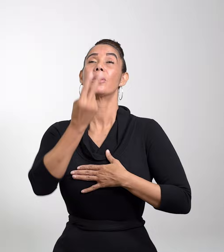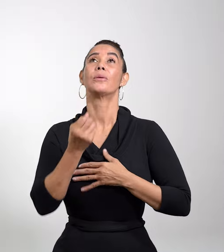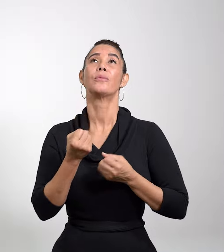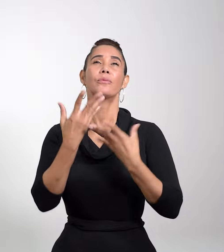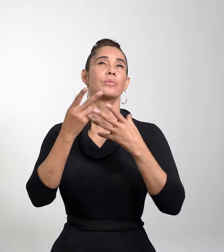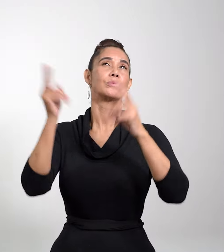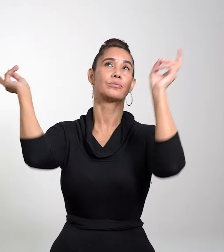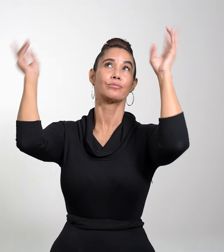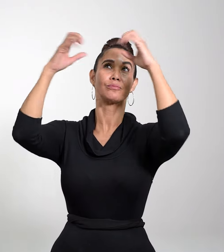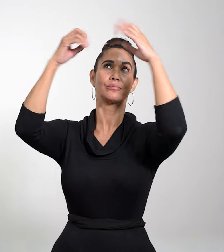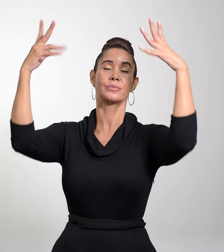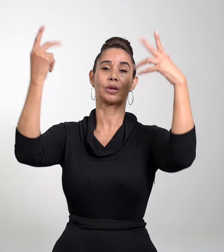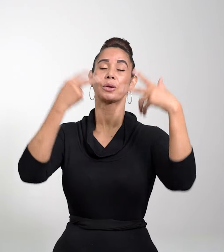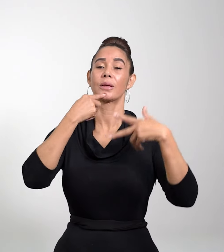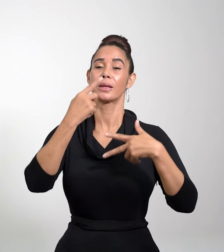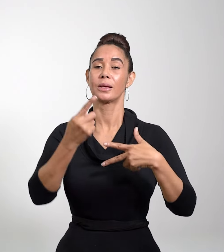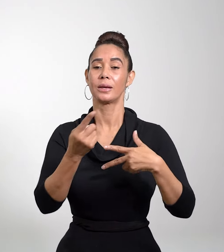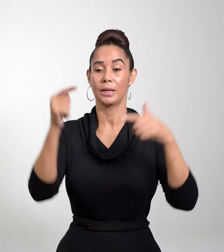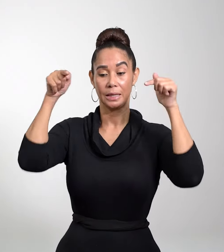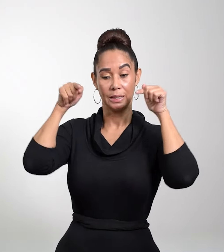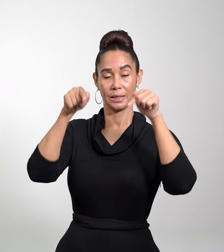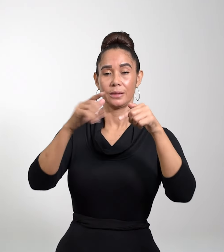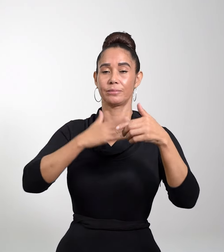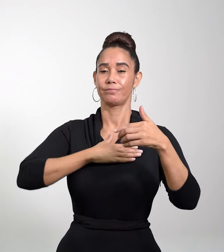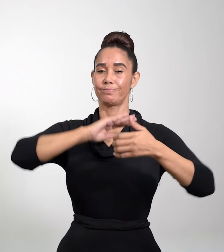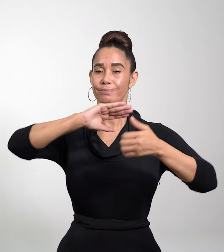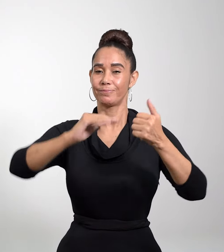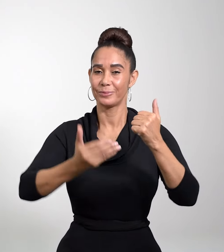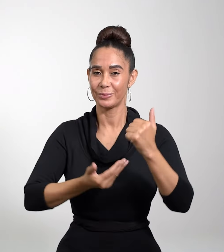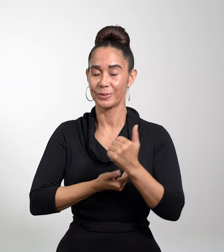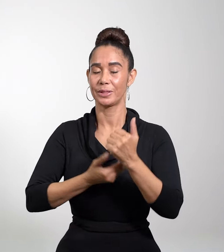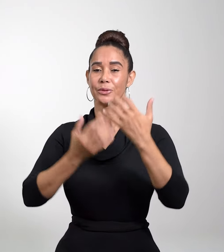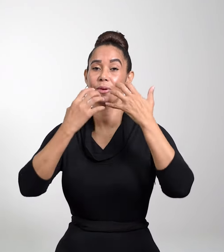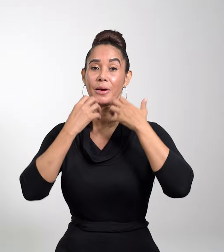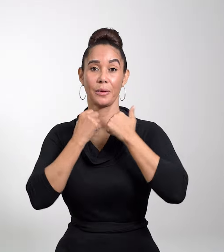que decía, Este es mi Hijo, el amado, mi predilecto.